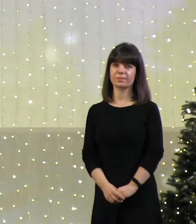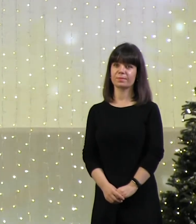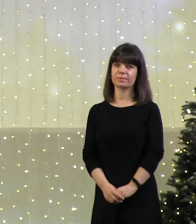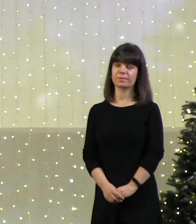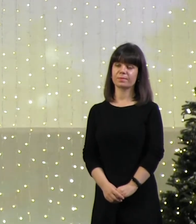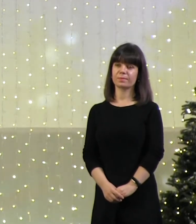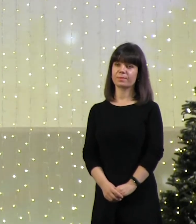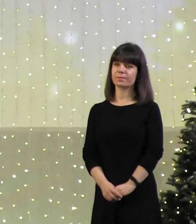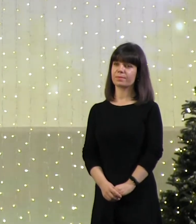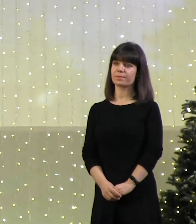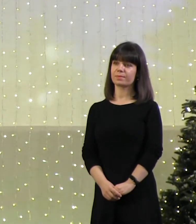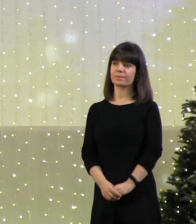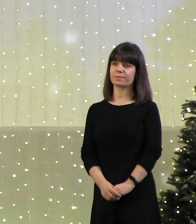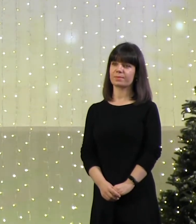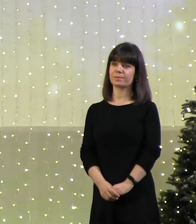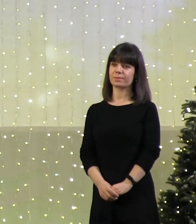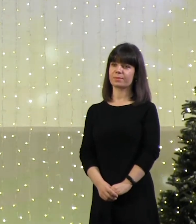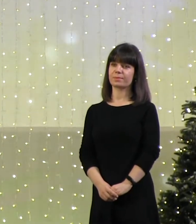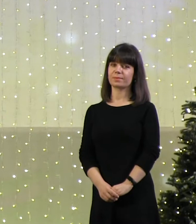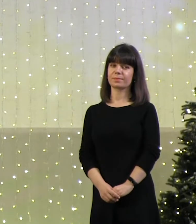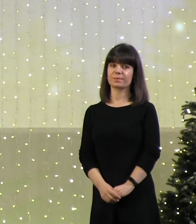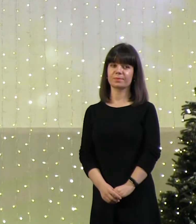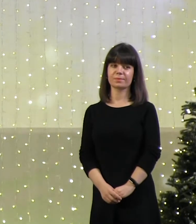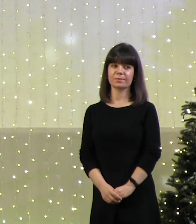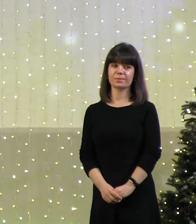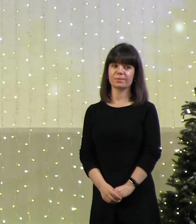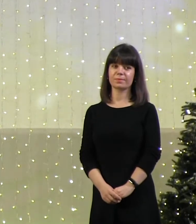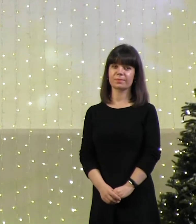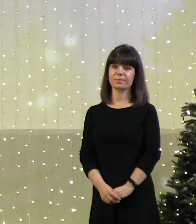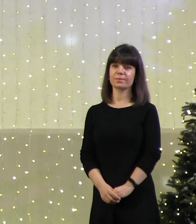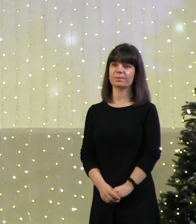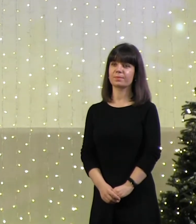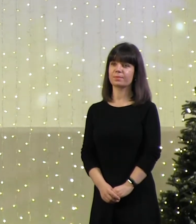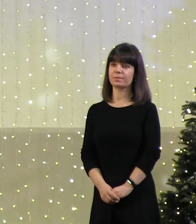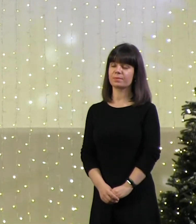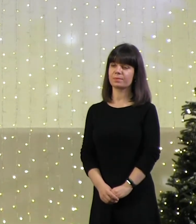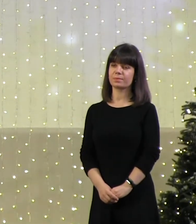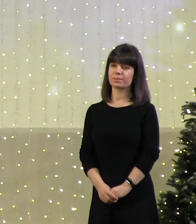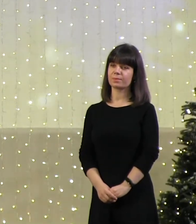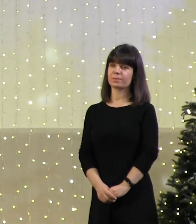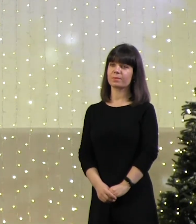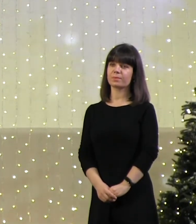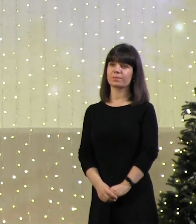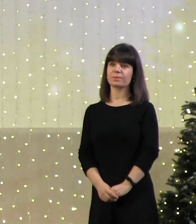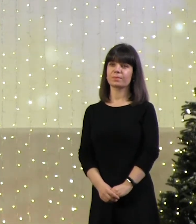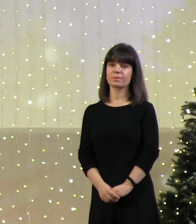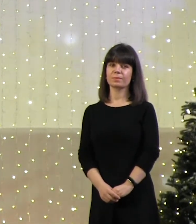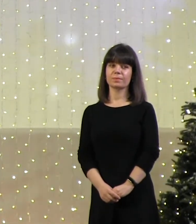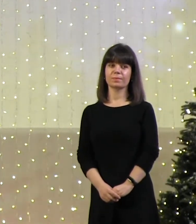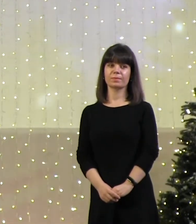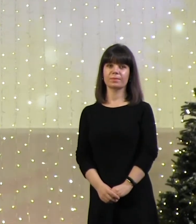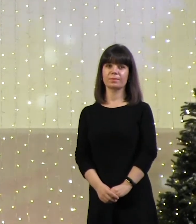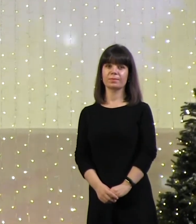говорить на языке жестов для того, чтобы люди, которые не слышат,